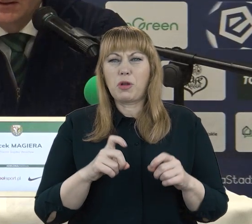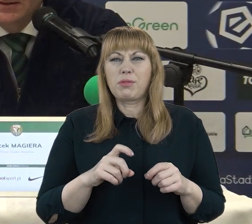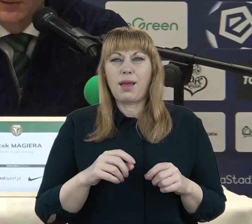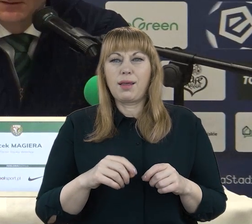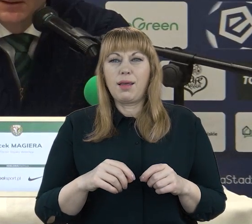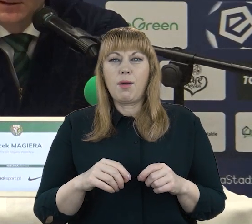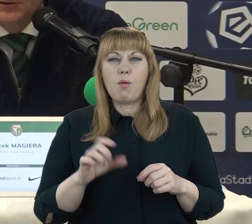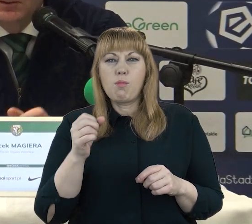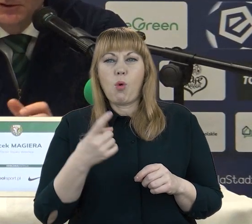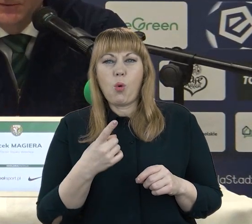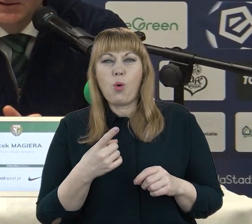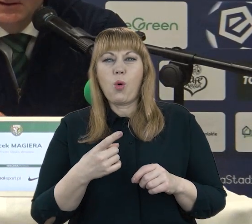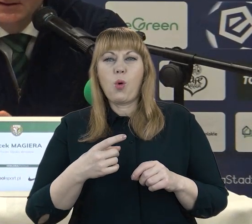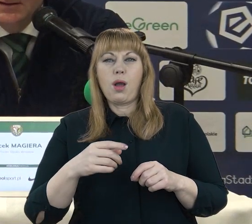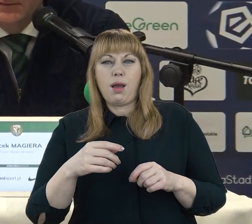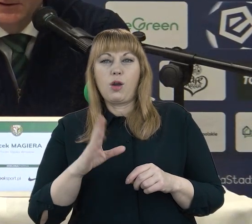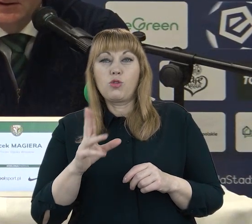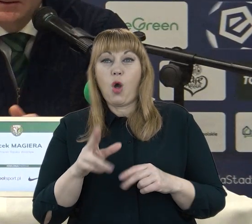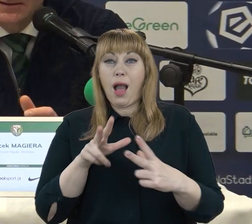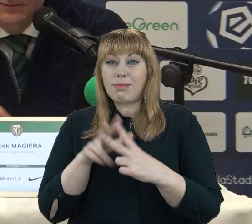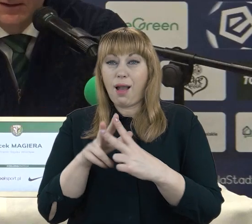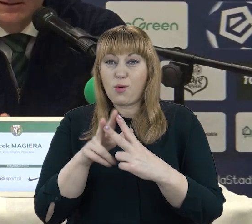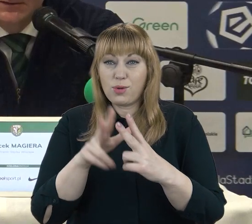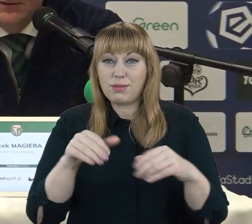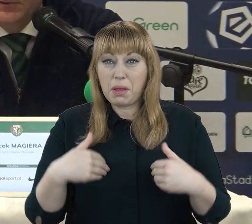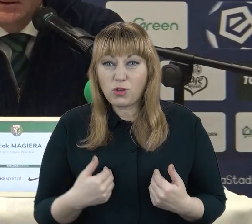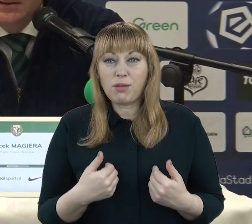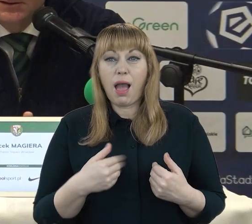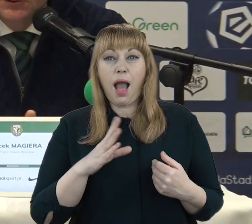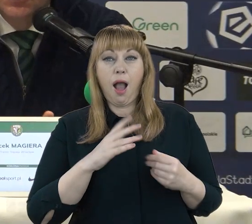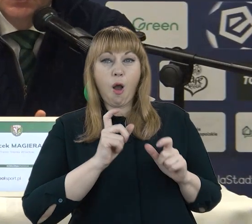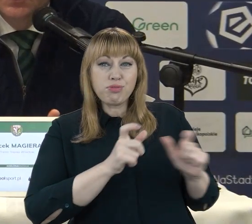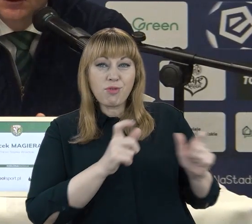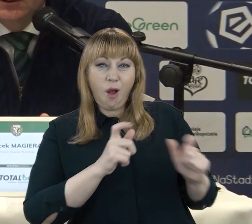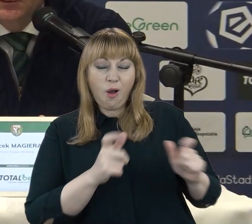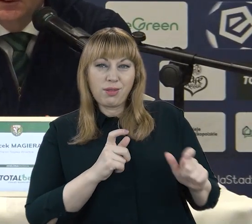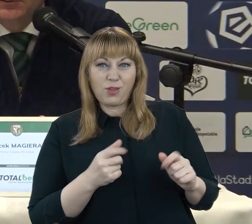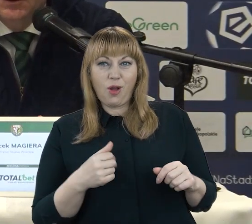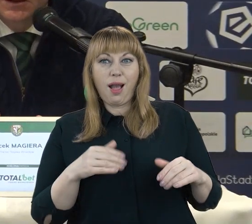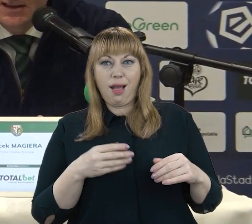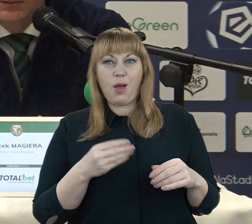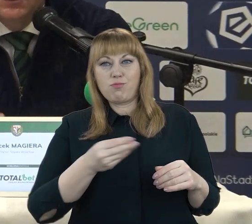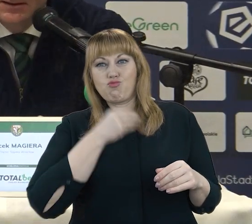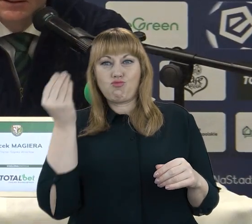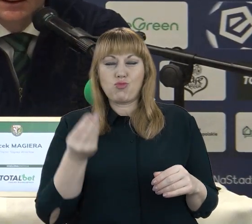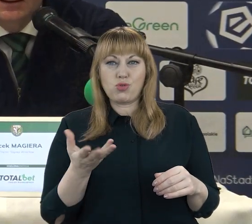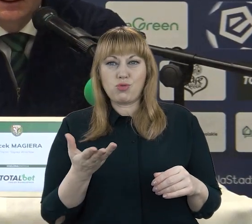zdecydowanie więcej sił, niż szybciej zawęża, zwraca na swoje pozycje, niż to robi w 75 minucie, gdzie cały czas jest nękana